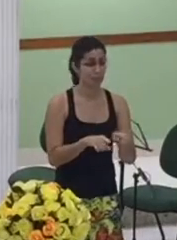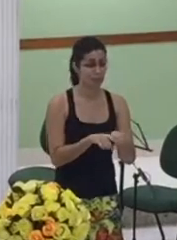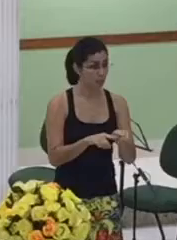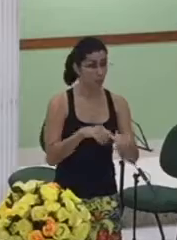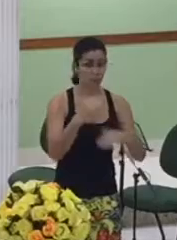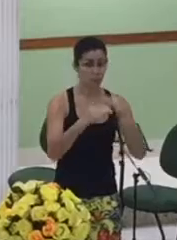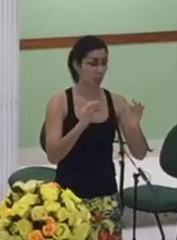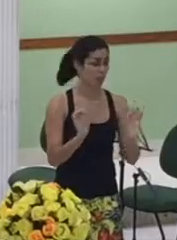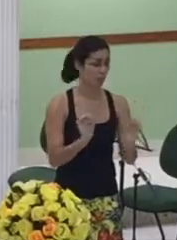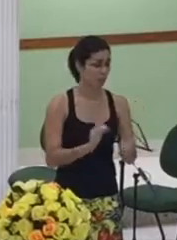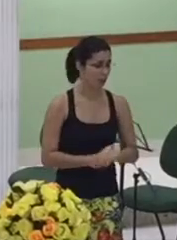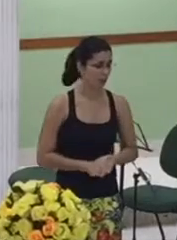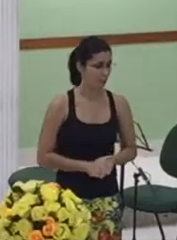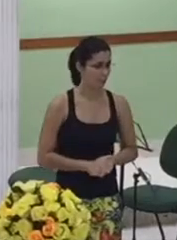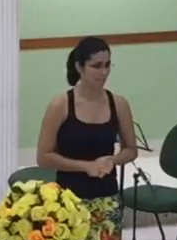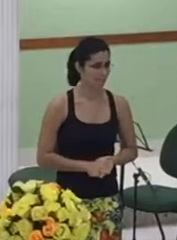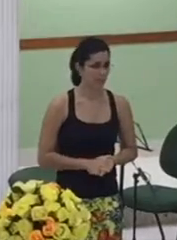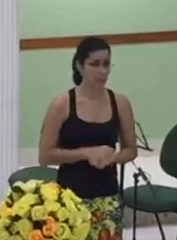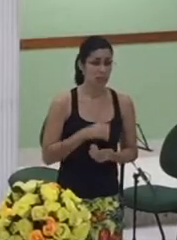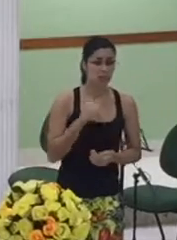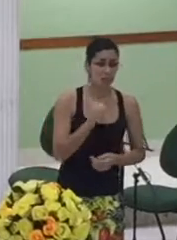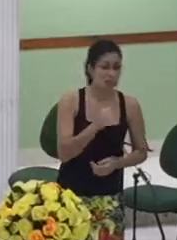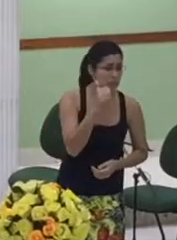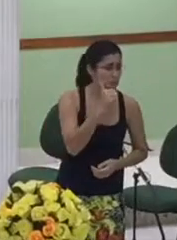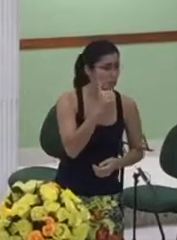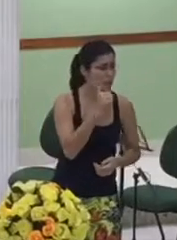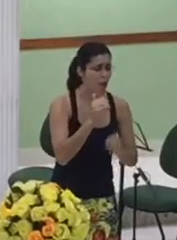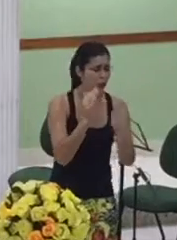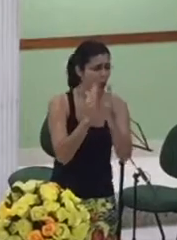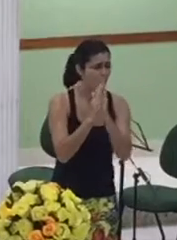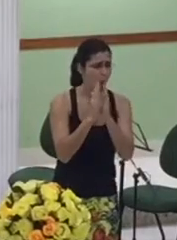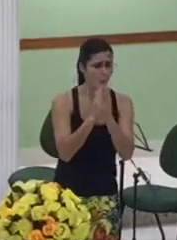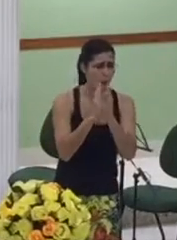sem as orações de vocês essa igreja não irá andar